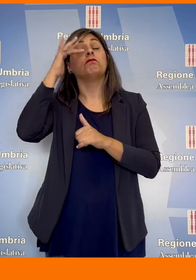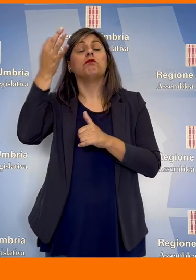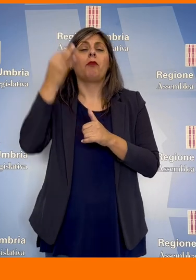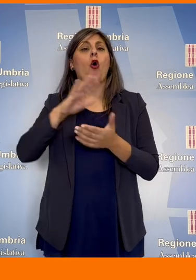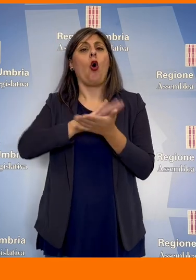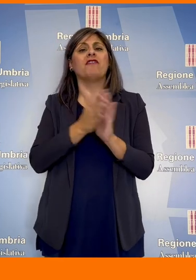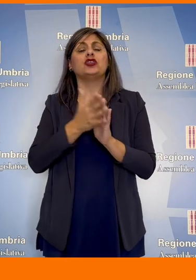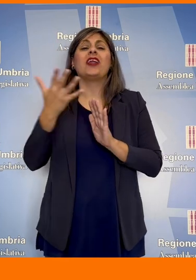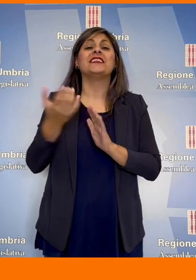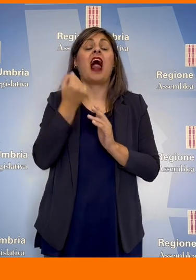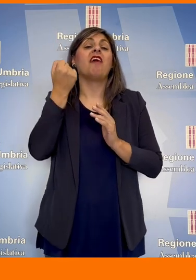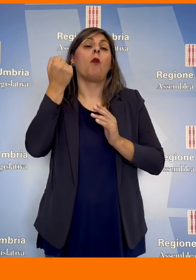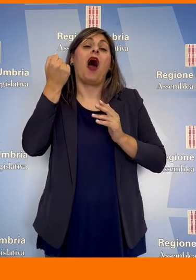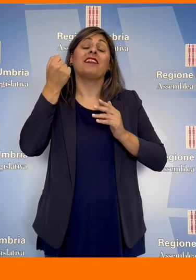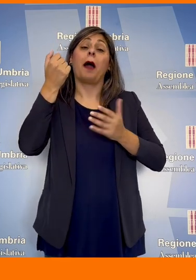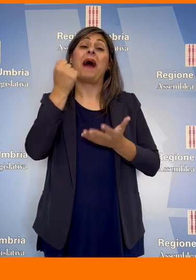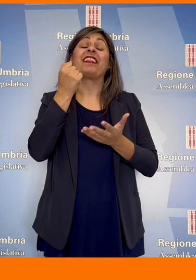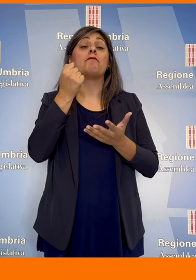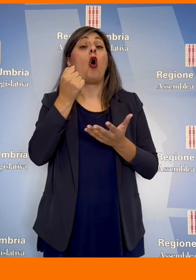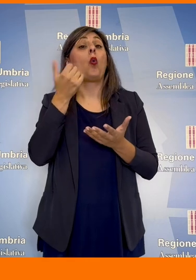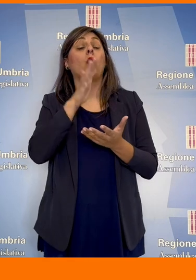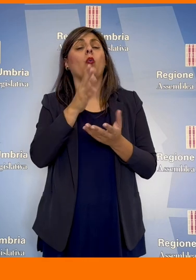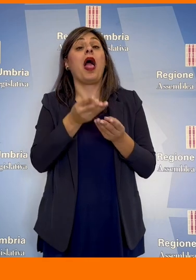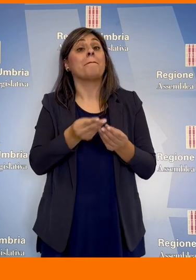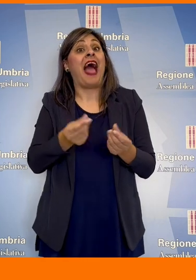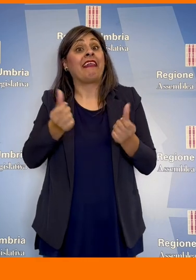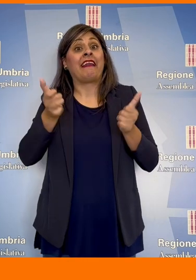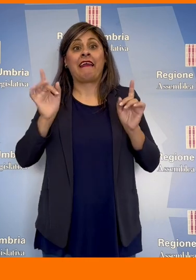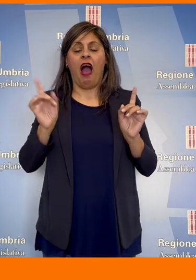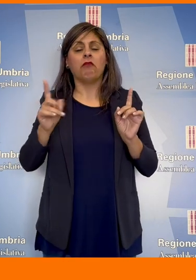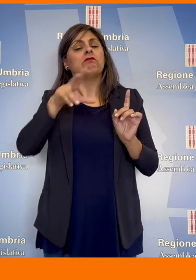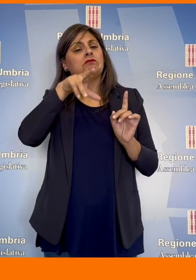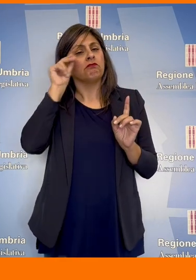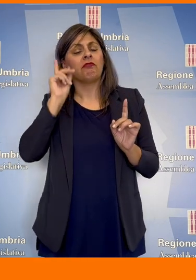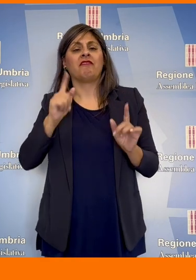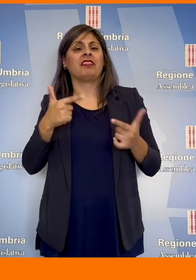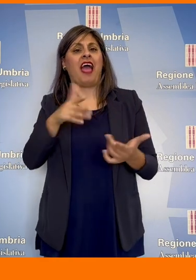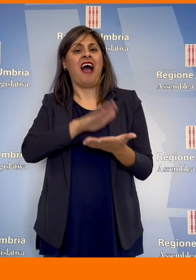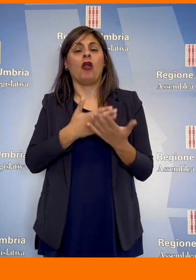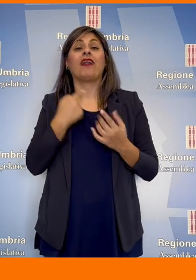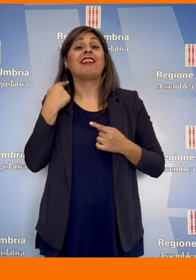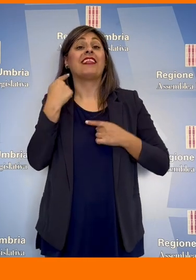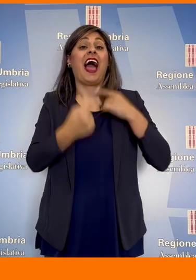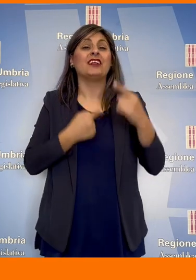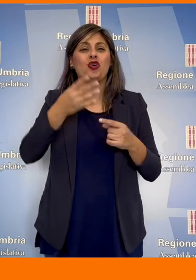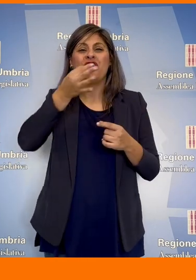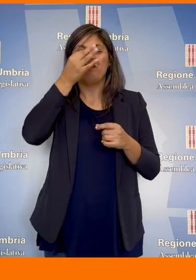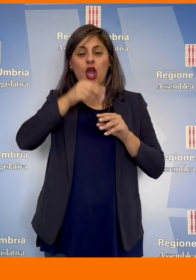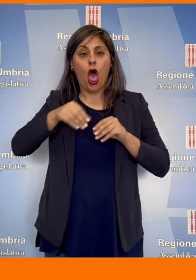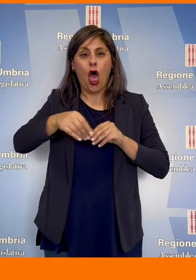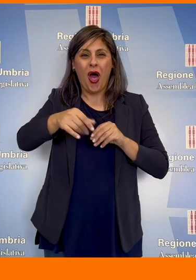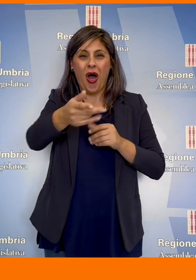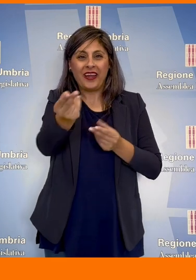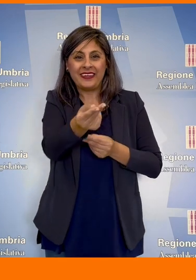per la salvaguardia del patrimonio culturale immateriale, riconoscerà e valorizzerà la tradizione delle infiorate